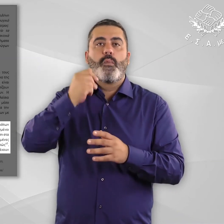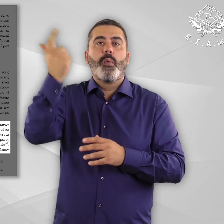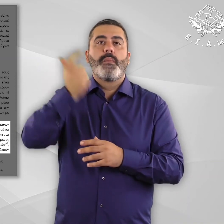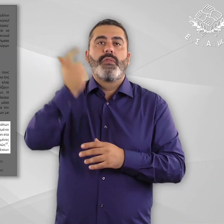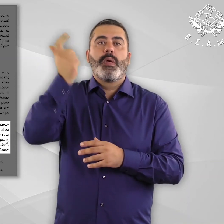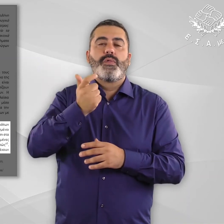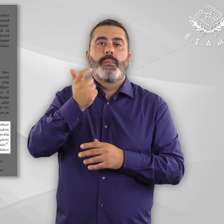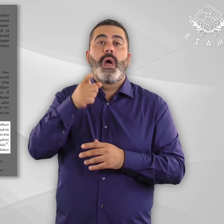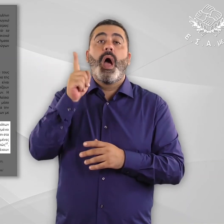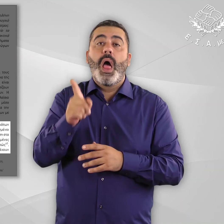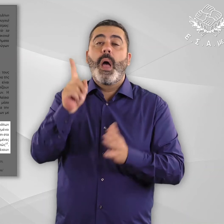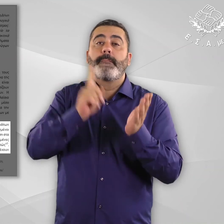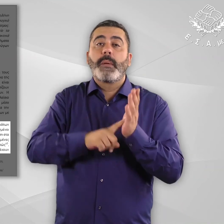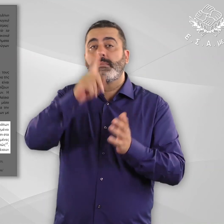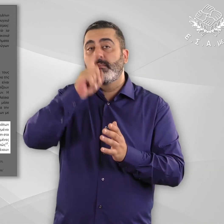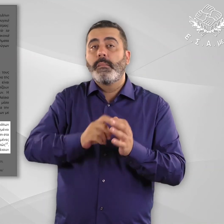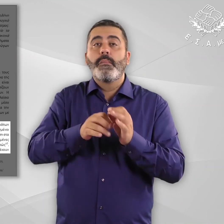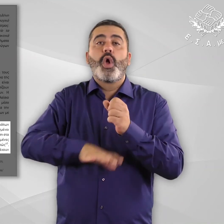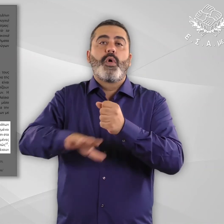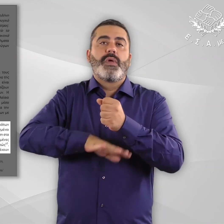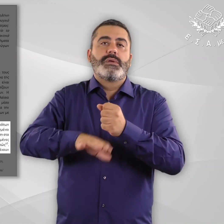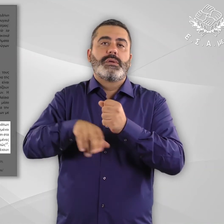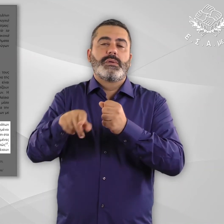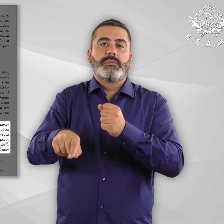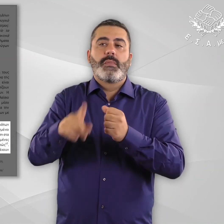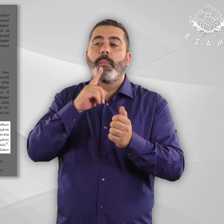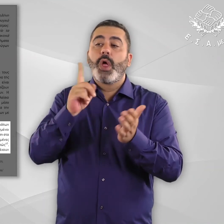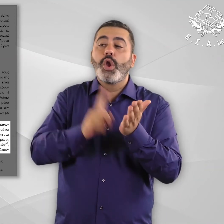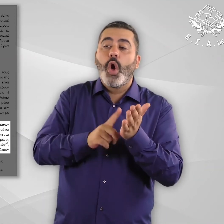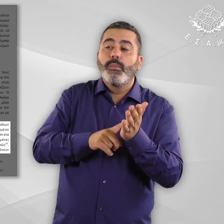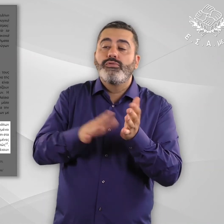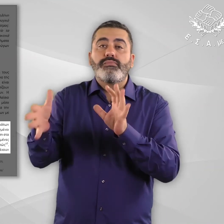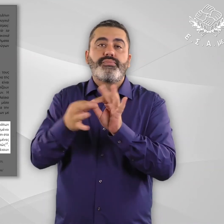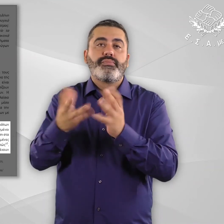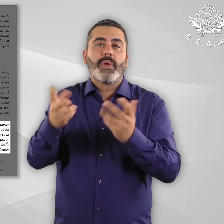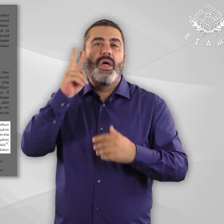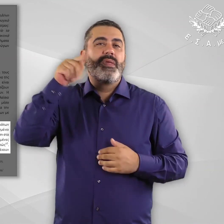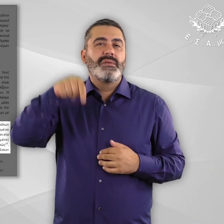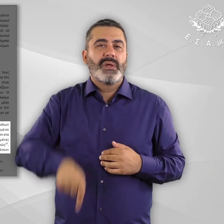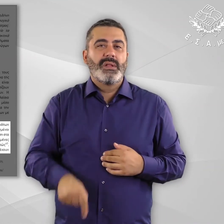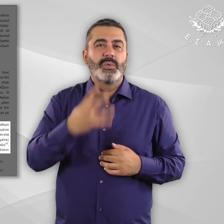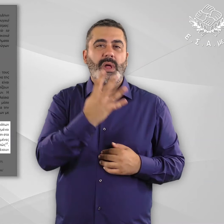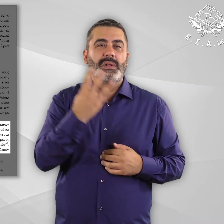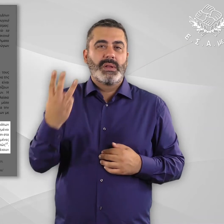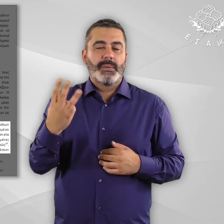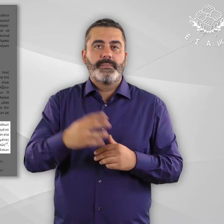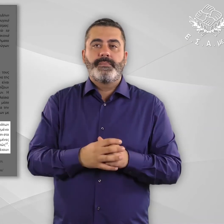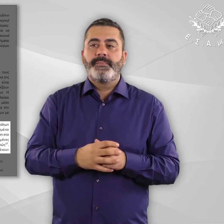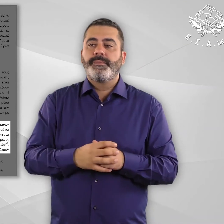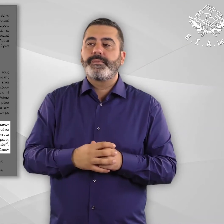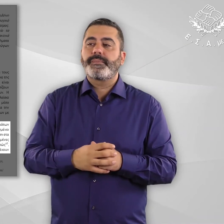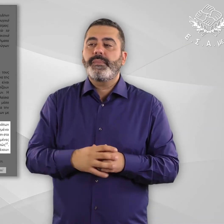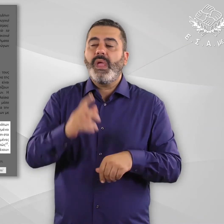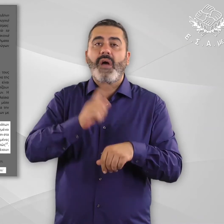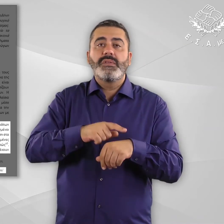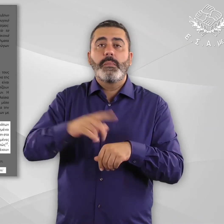χρόνιες παθήσεις έχουν πρόσβαση στα προνοιακά επιδόματα αναπηρίας υπό συγκεκριμένες προϋποθέσεις που σχετίζονται με το νομιμοποιητικό